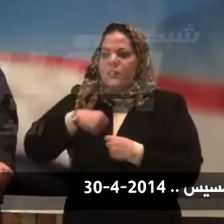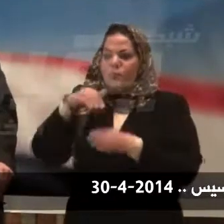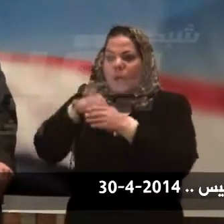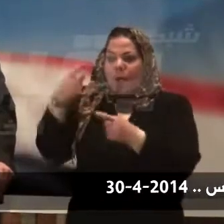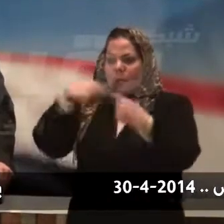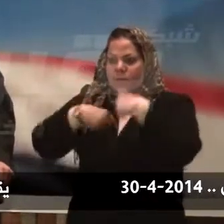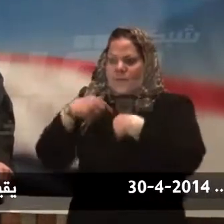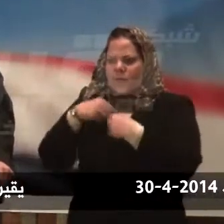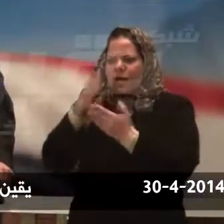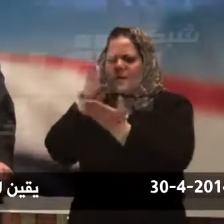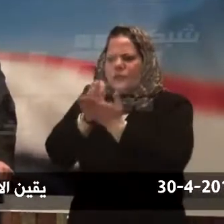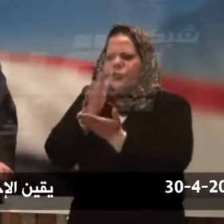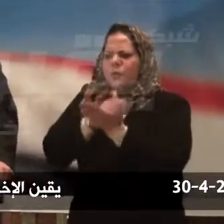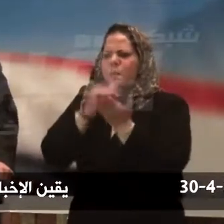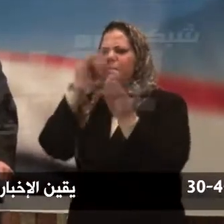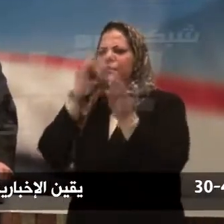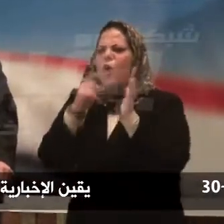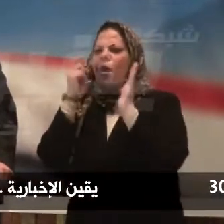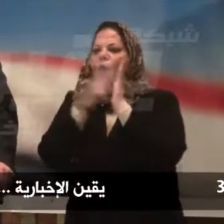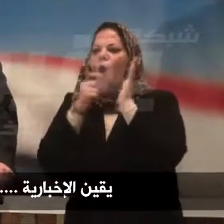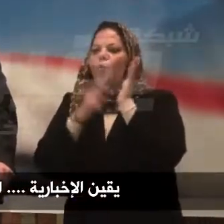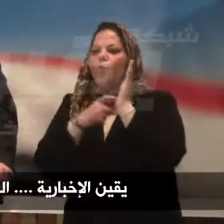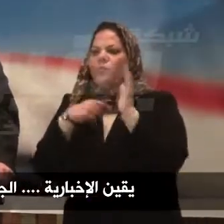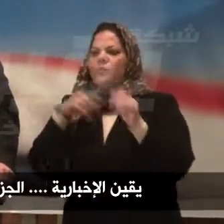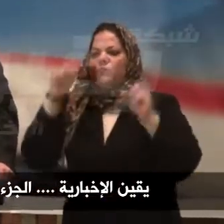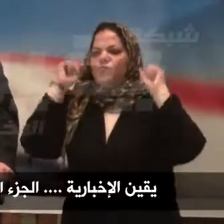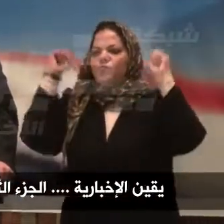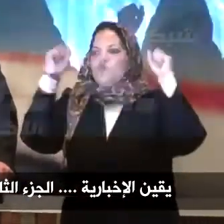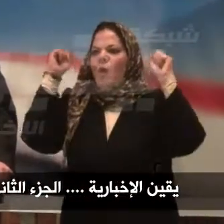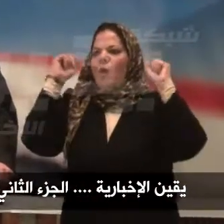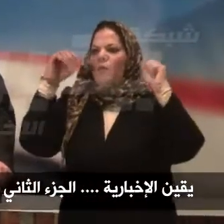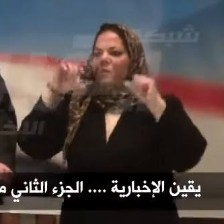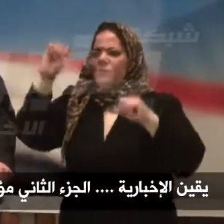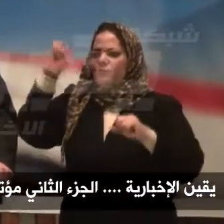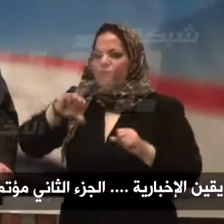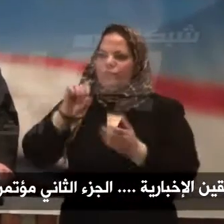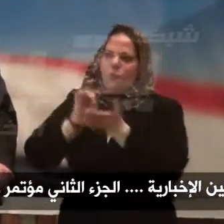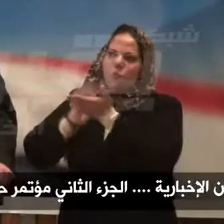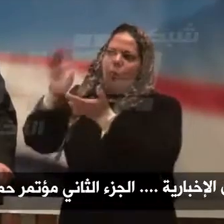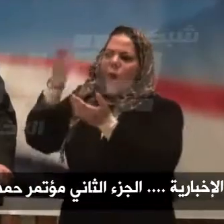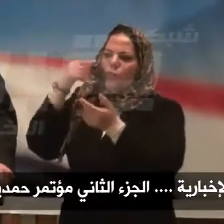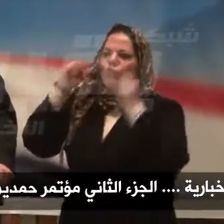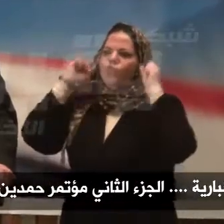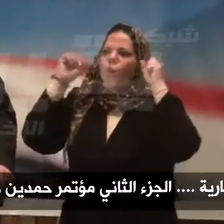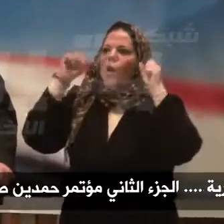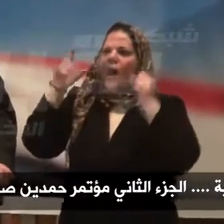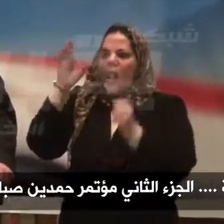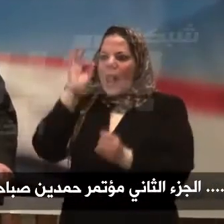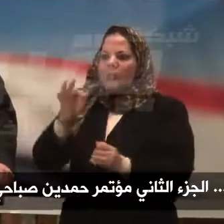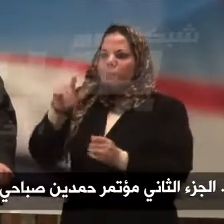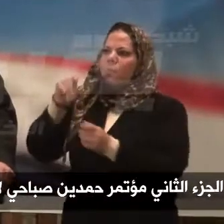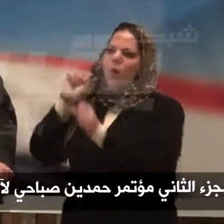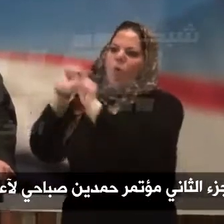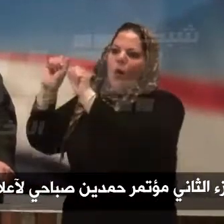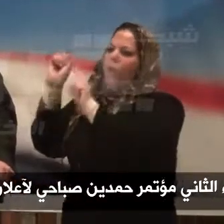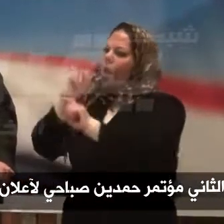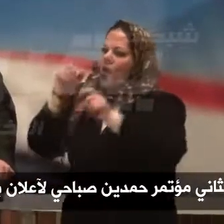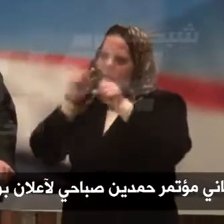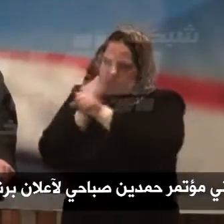فيها اسقاط قانون التظاهر والعفو عن كل من سجنه بسببه في مصر